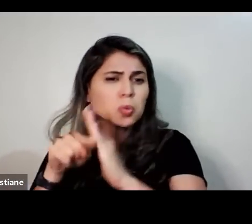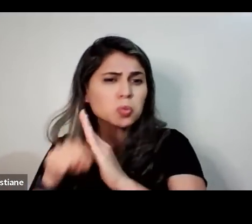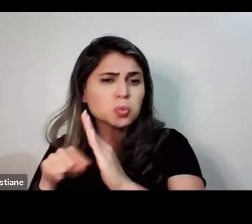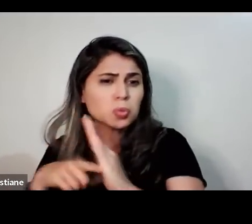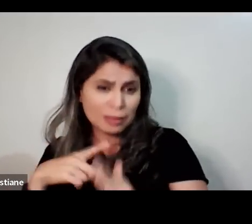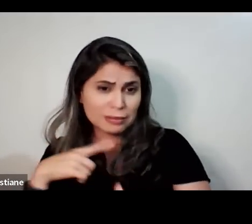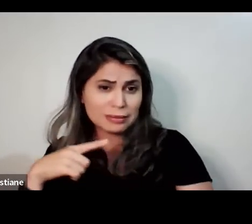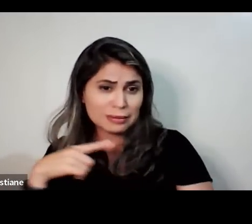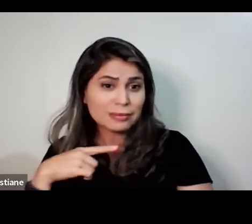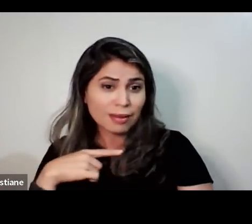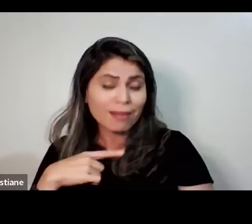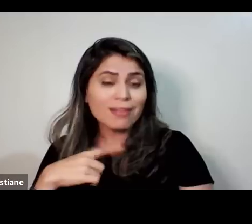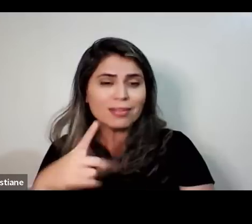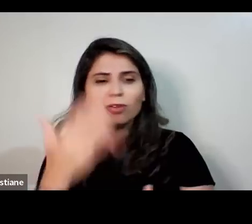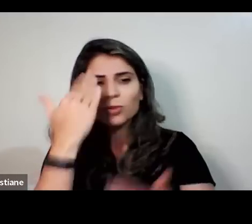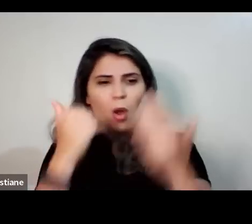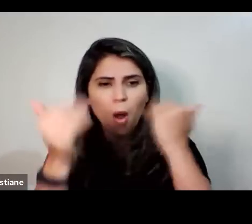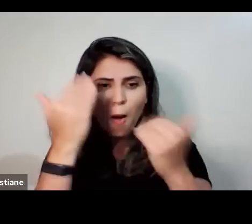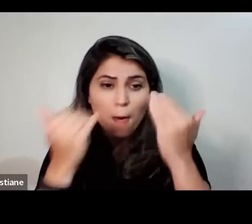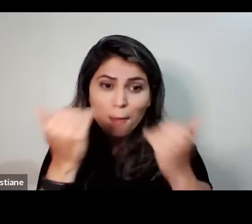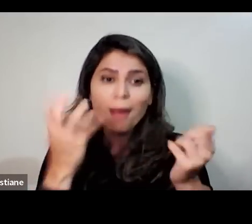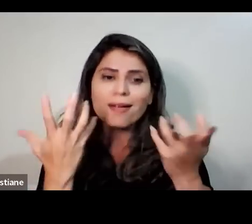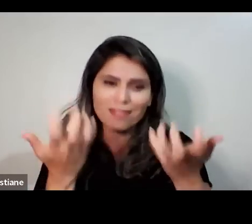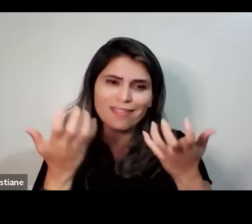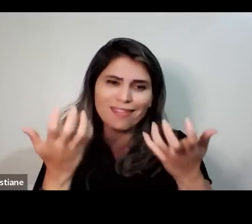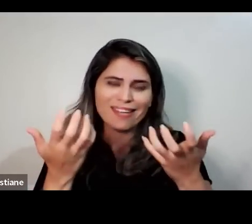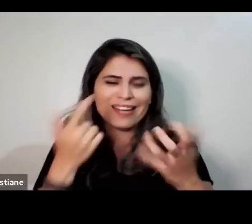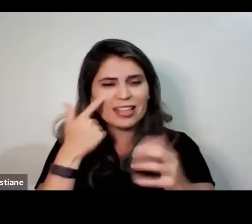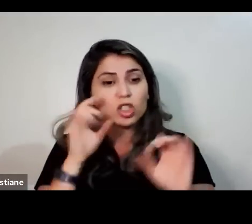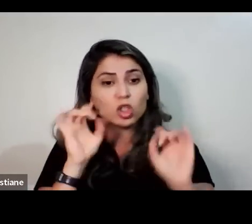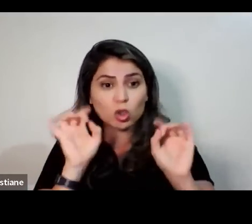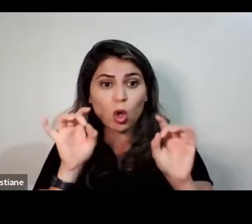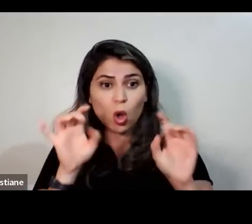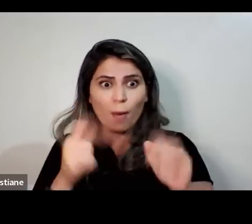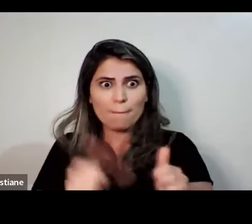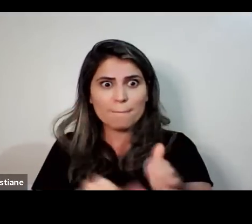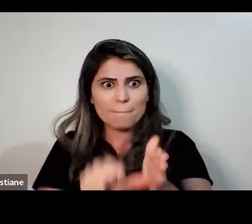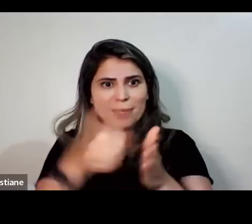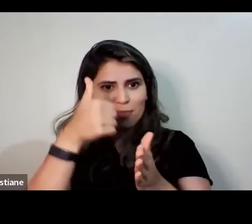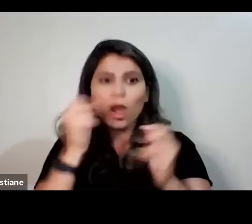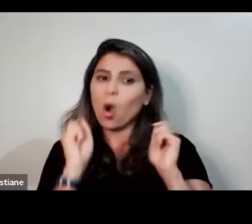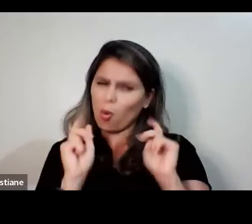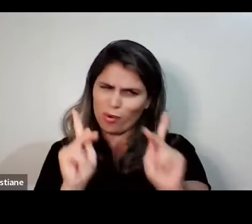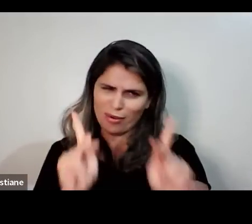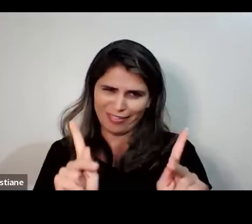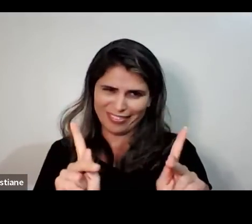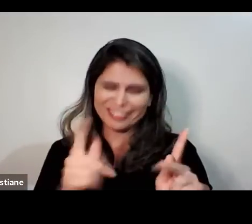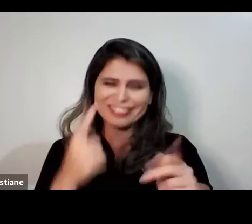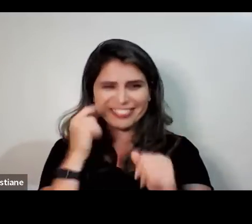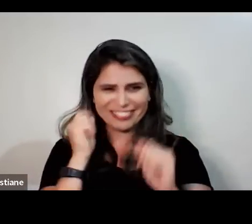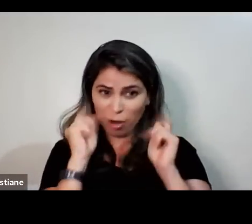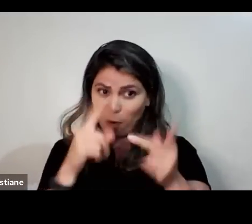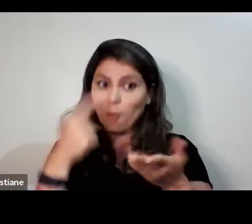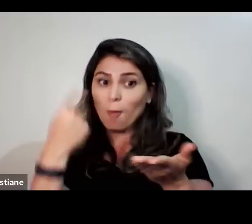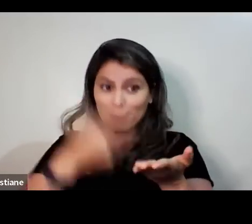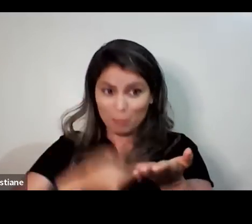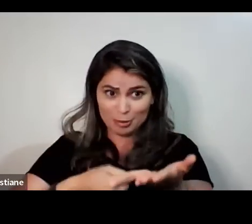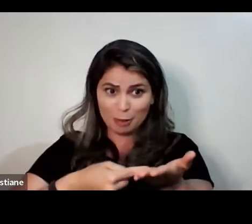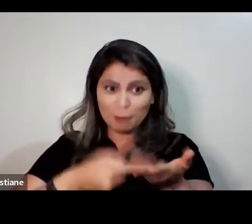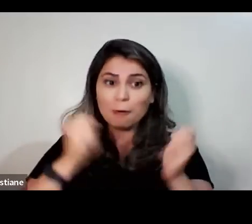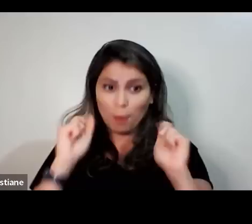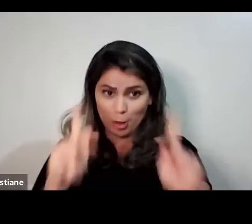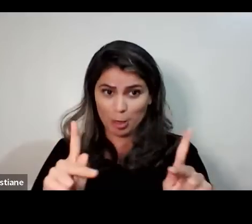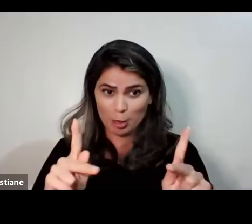vai esclarecer as suas dúvidas. Vamos dar a oportunidade para as pessoas que estão aqui pela primeira vez. combinados? Beleza?